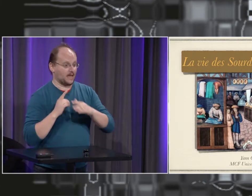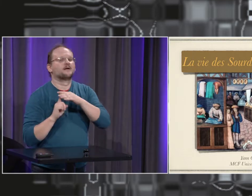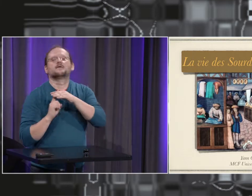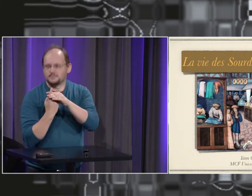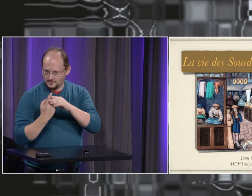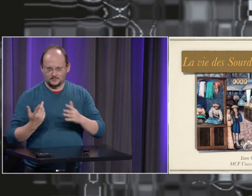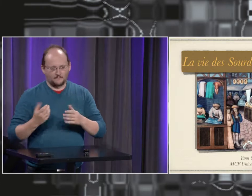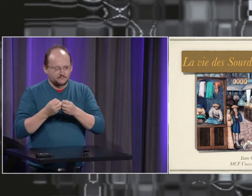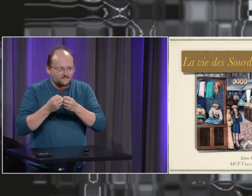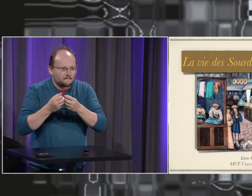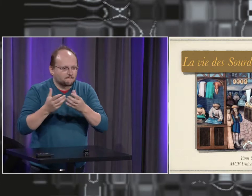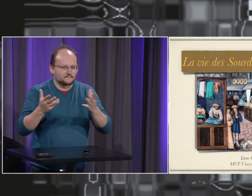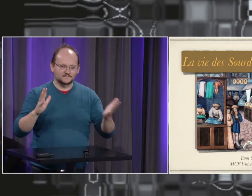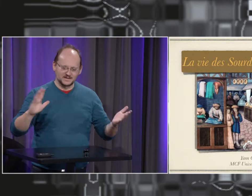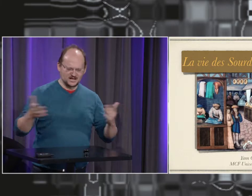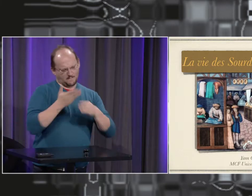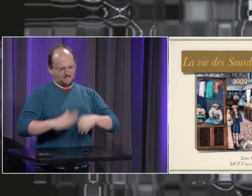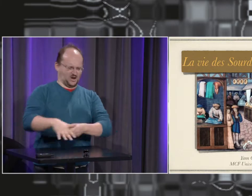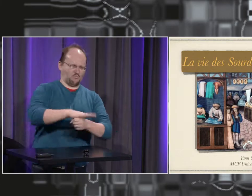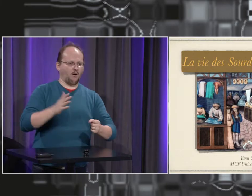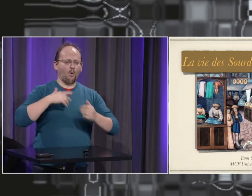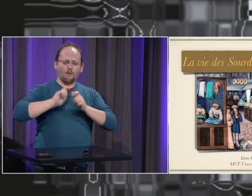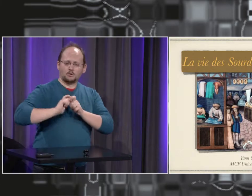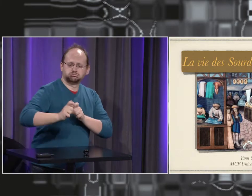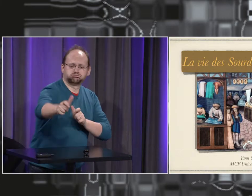et vraiment, les recherches se développent que depuis très peu de temps.